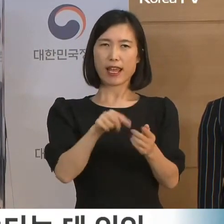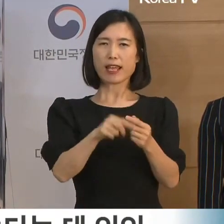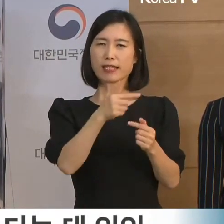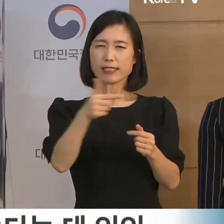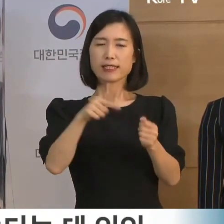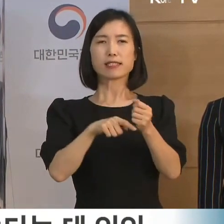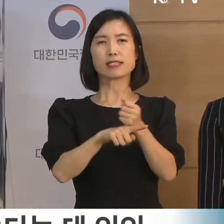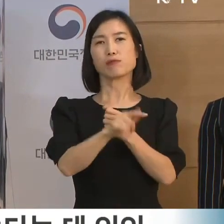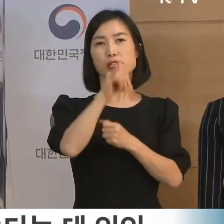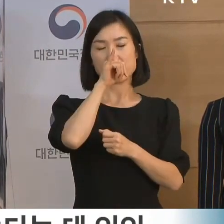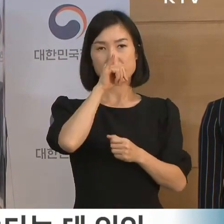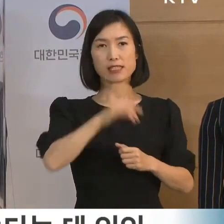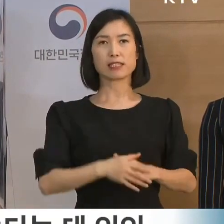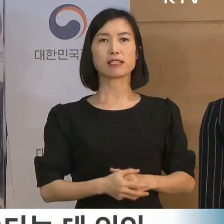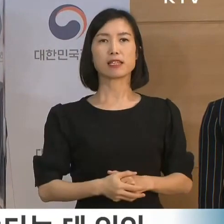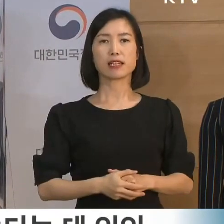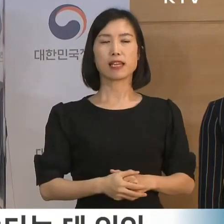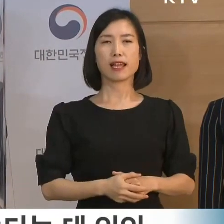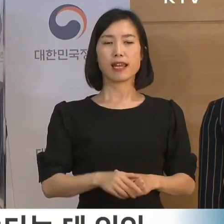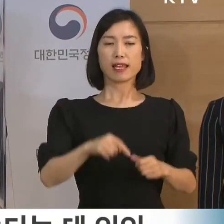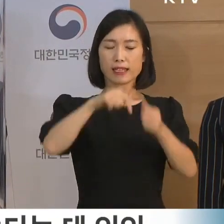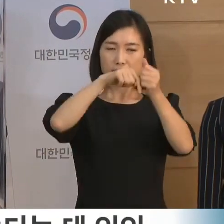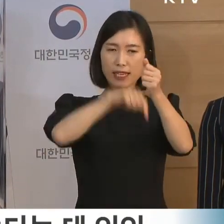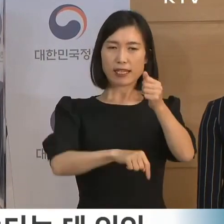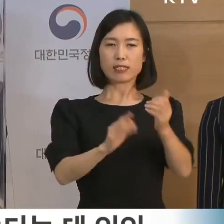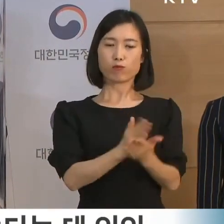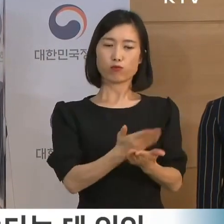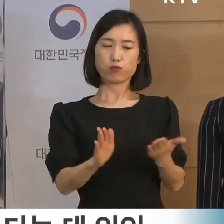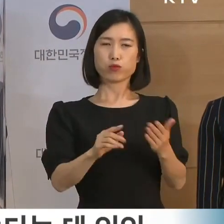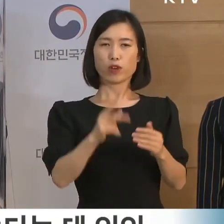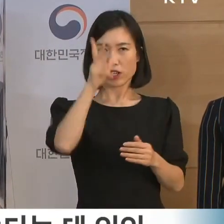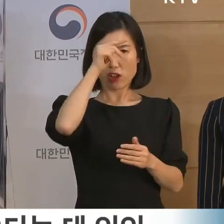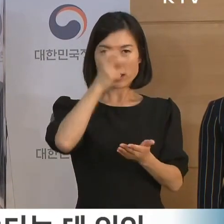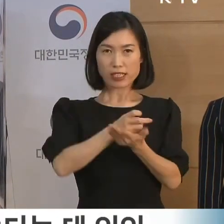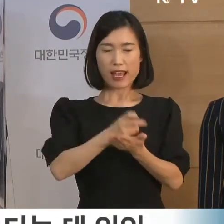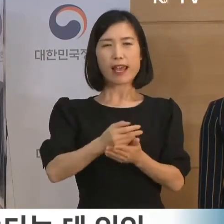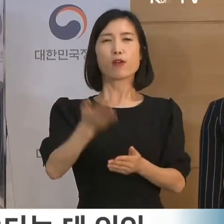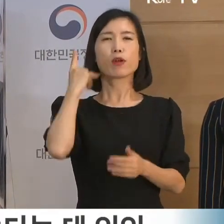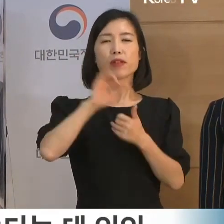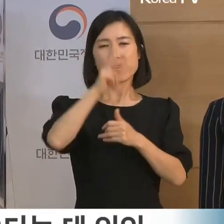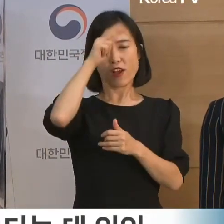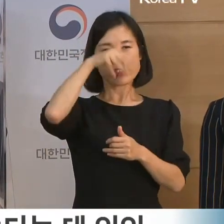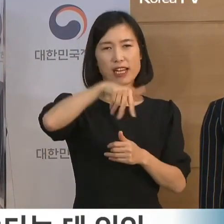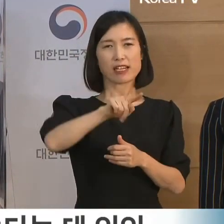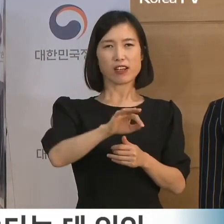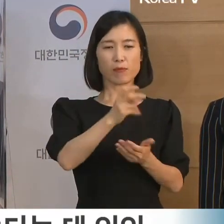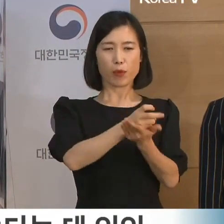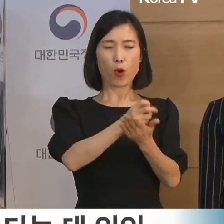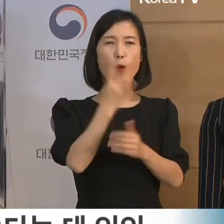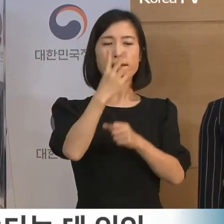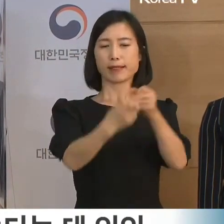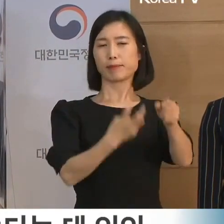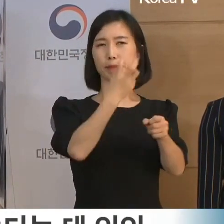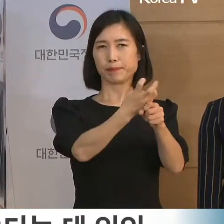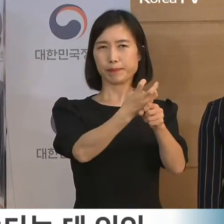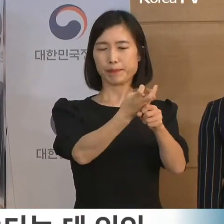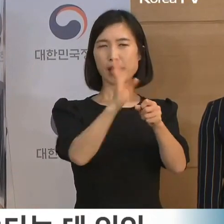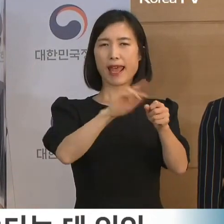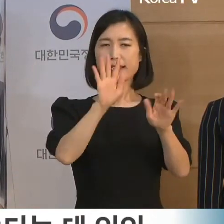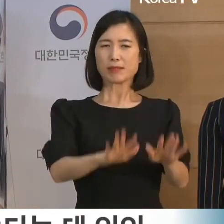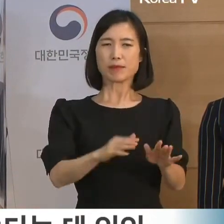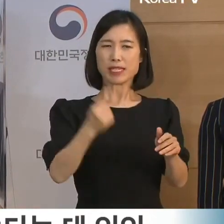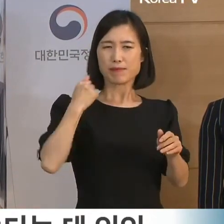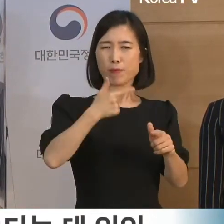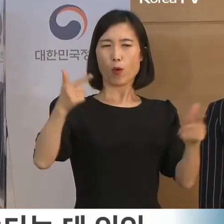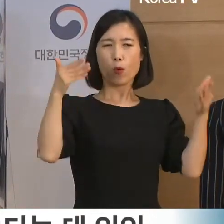큰 의미를 지니고 있습니다. 자치분권위원회는 도입 30년을 맞은 지방자치제도가 자치경찰제와 함께